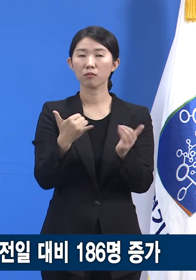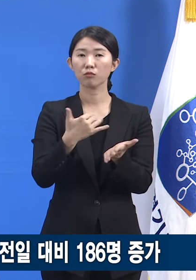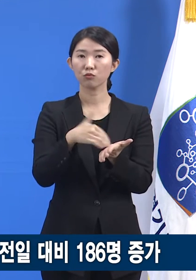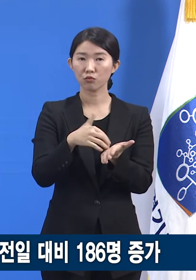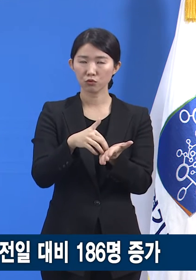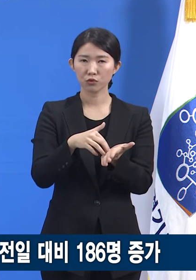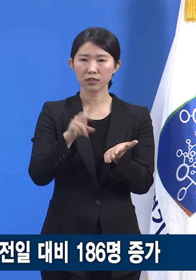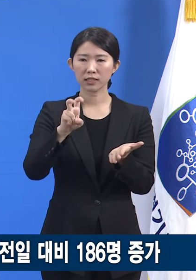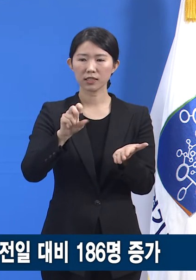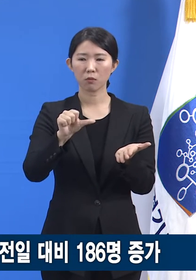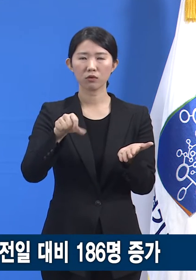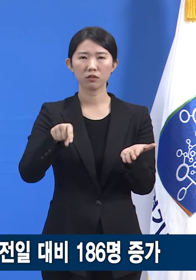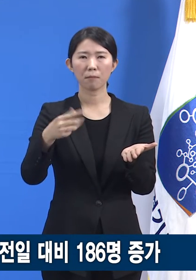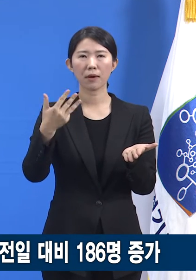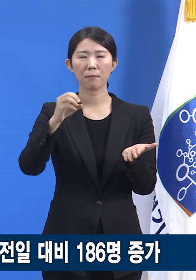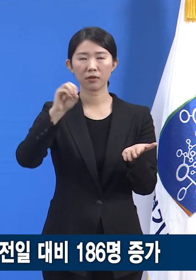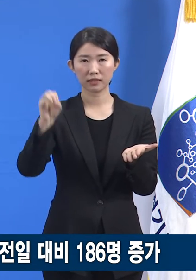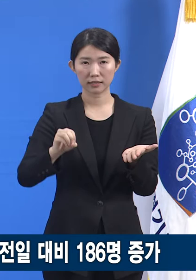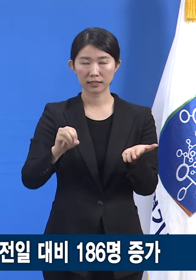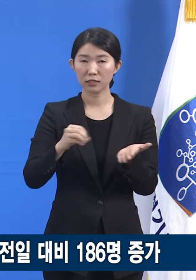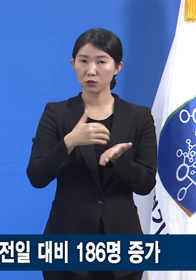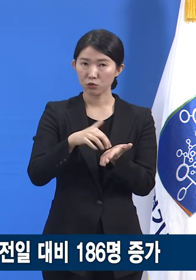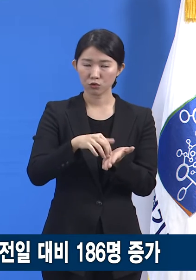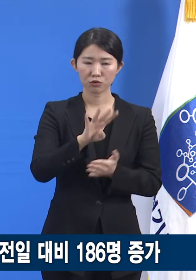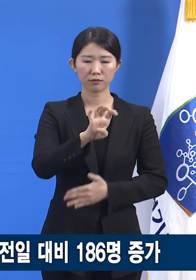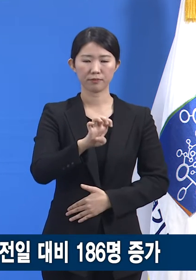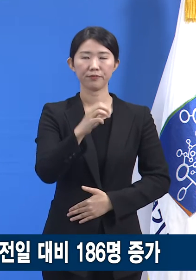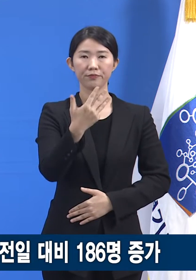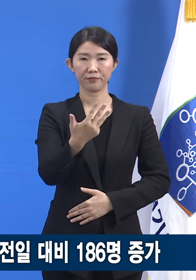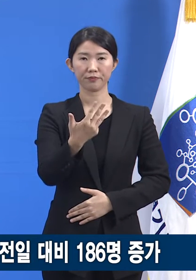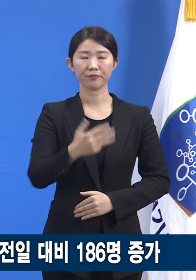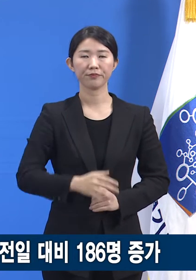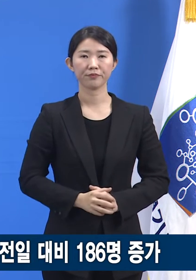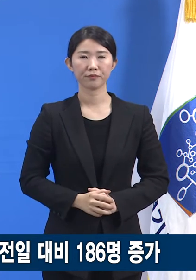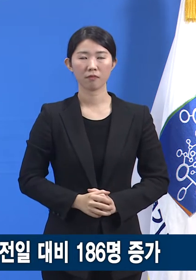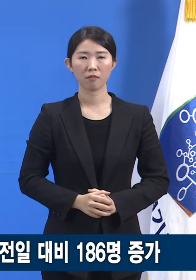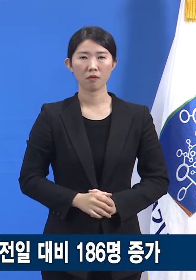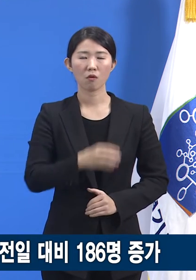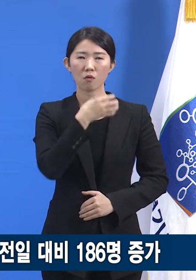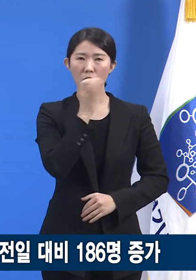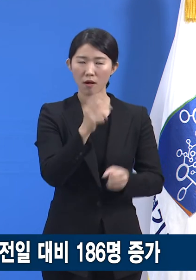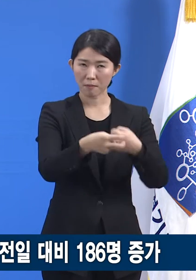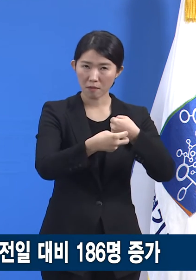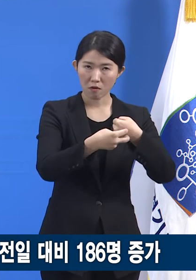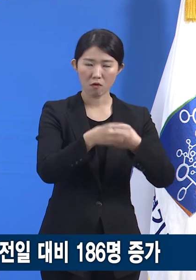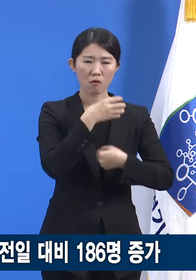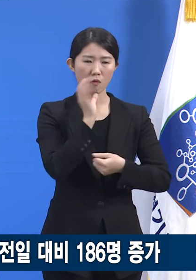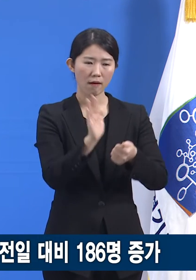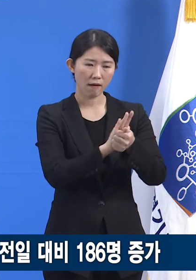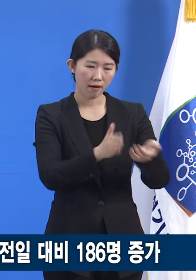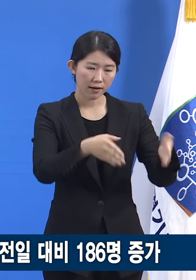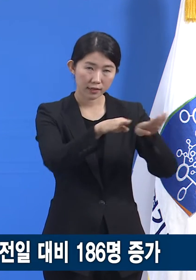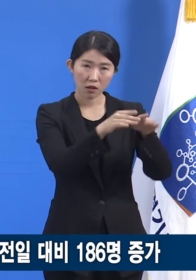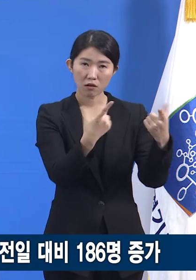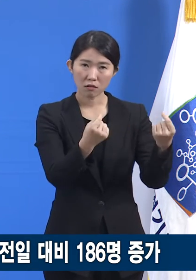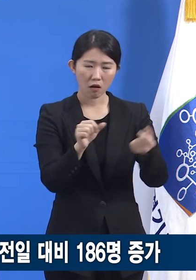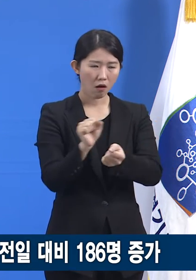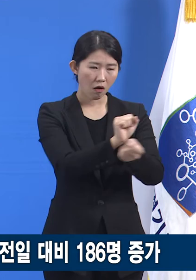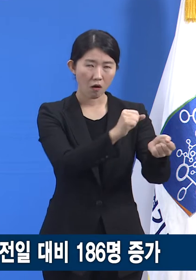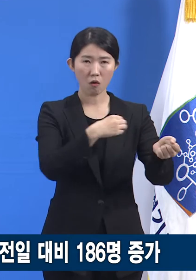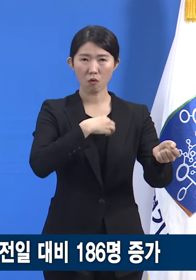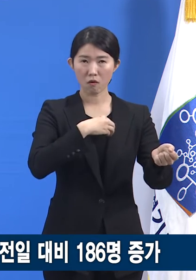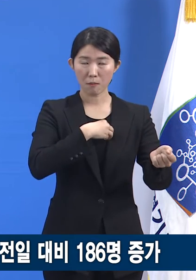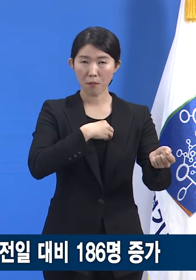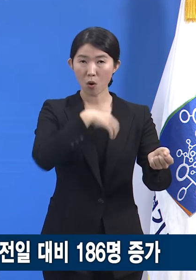.8%인 48명입니다. 요양병원, 노인 요양시설 등 감염 취약시설 관련 확진자는